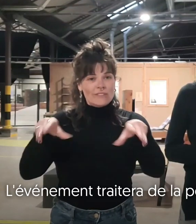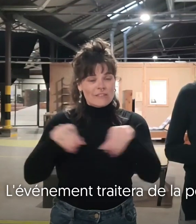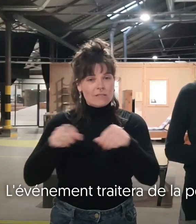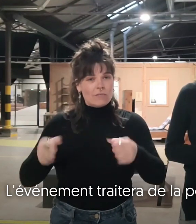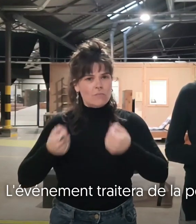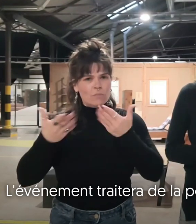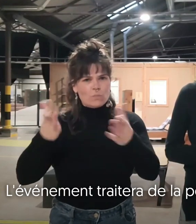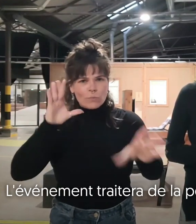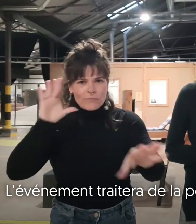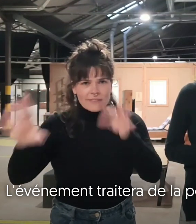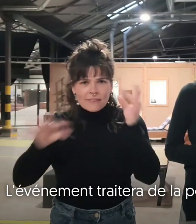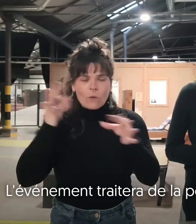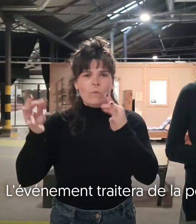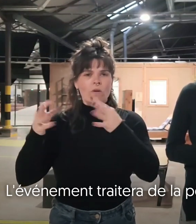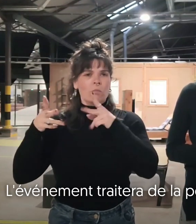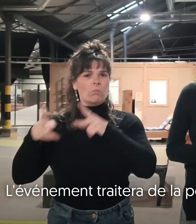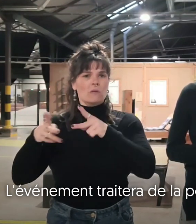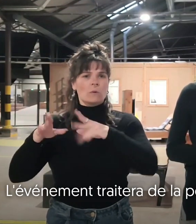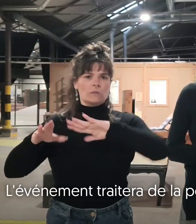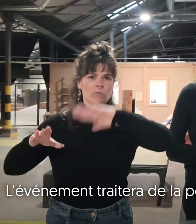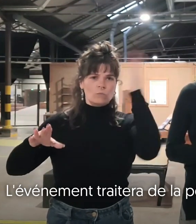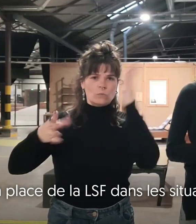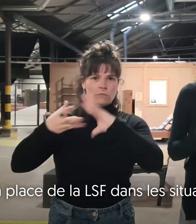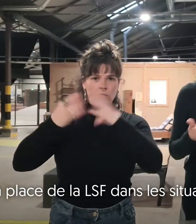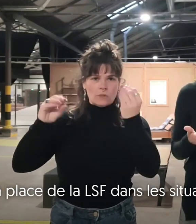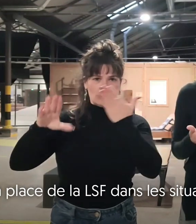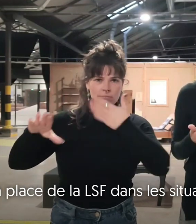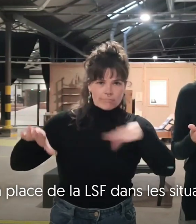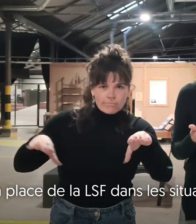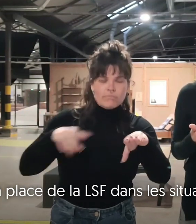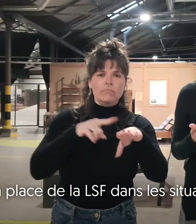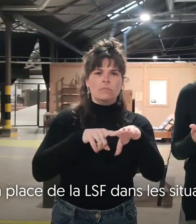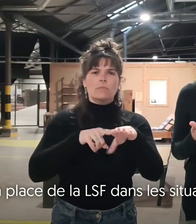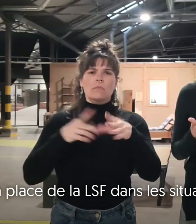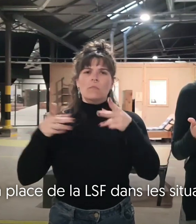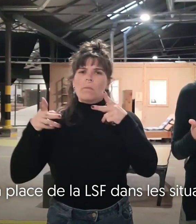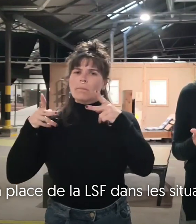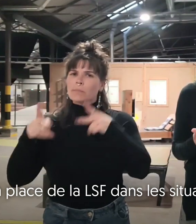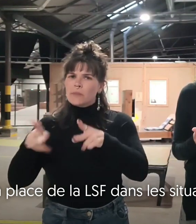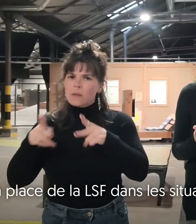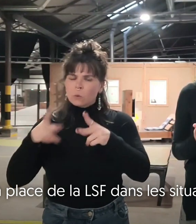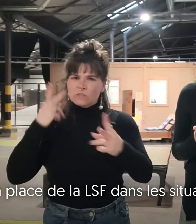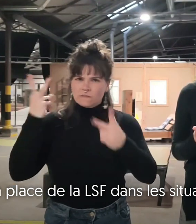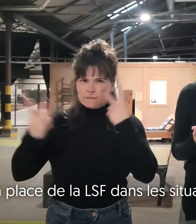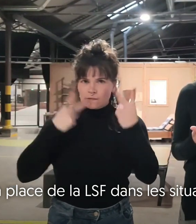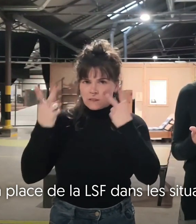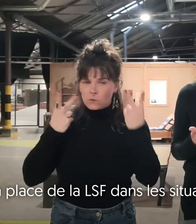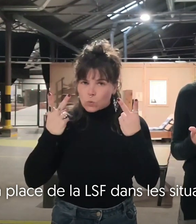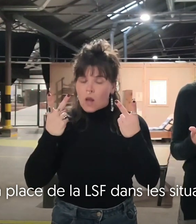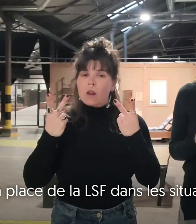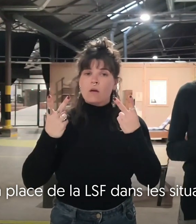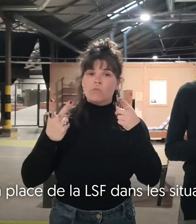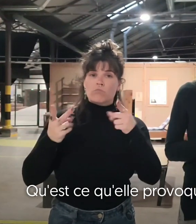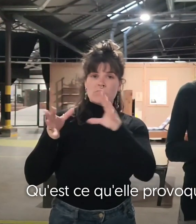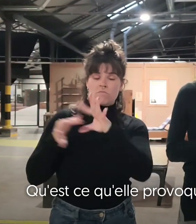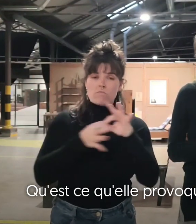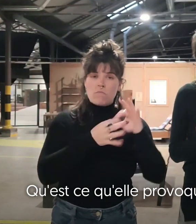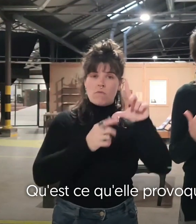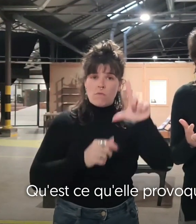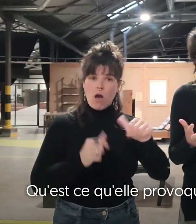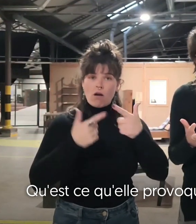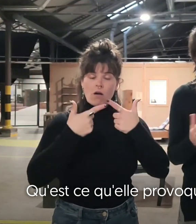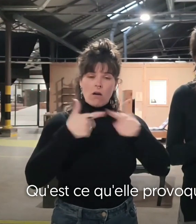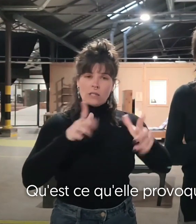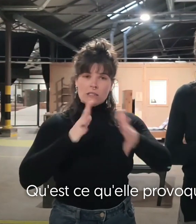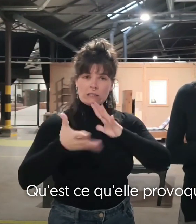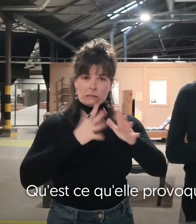L'événement traitera de la pédagogie visuelle et de la place de la langue des signes au sein des situations d'apprentissage. Qu'est-ce qu'elle